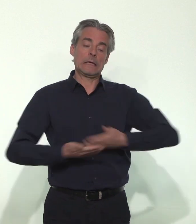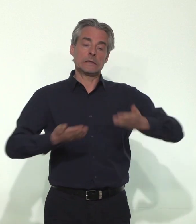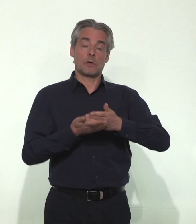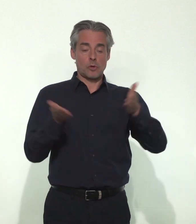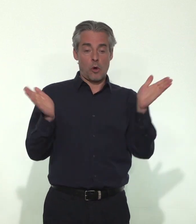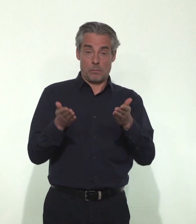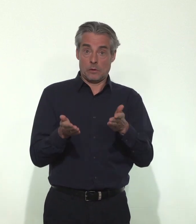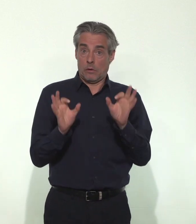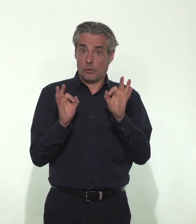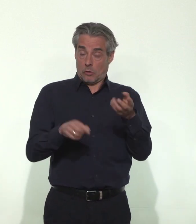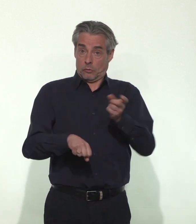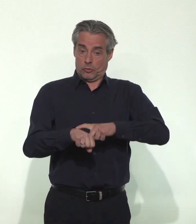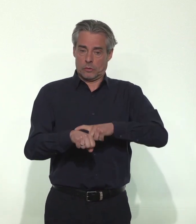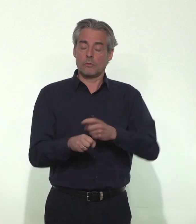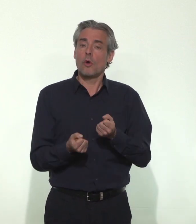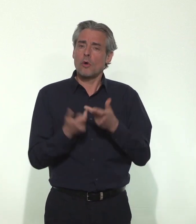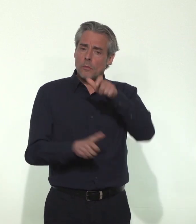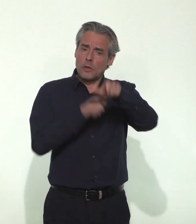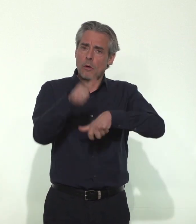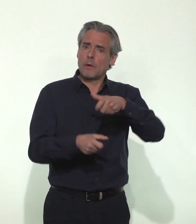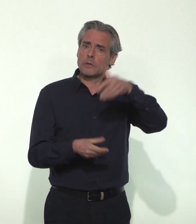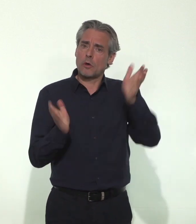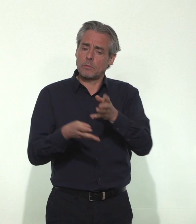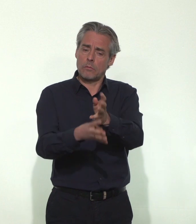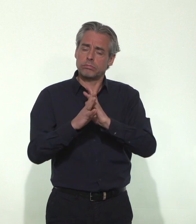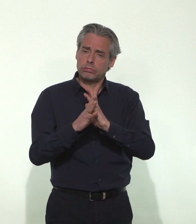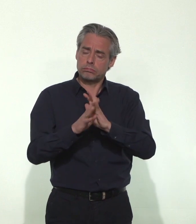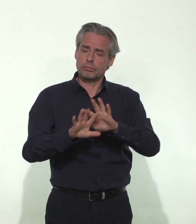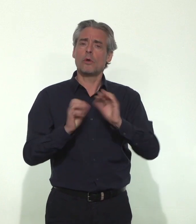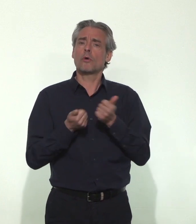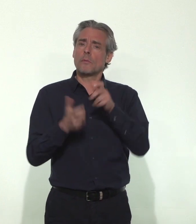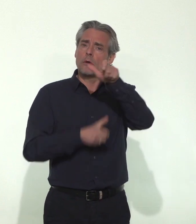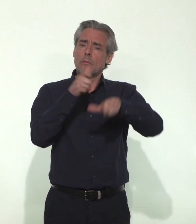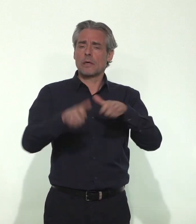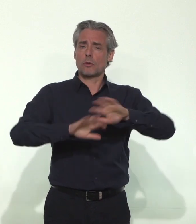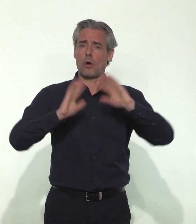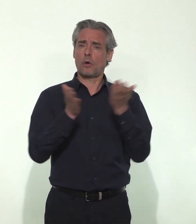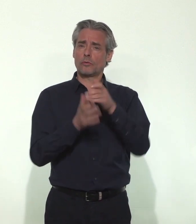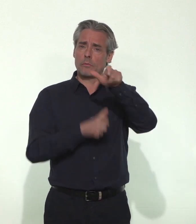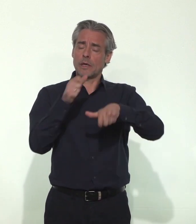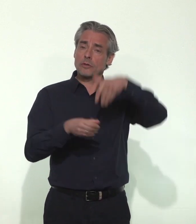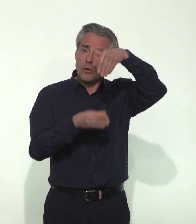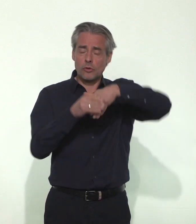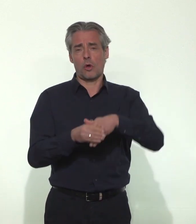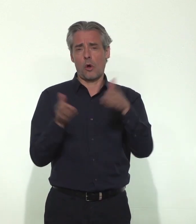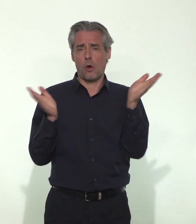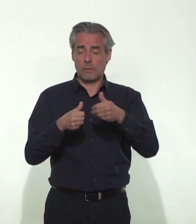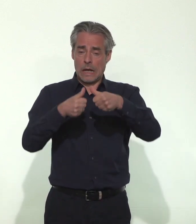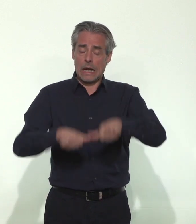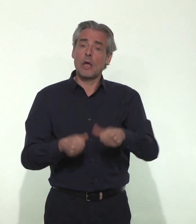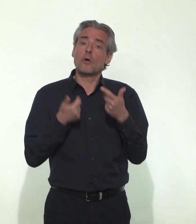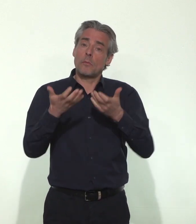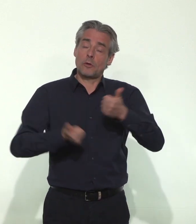hospitalière en temps réel, le nombre d'admissions, le nombre total de personnes hospitalisées, le nombre d'entrées en